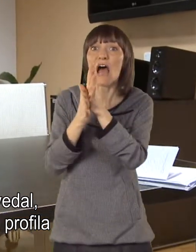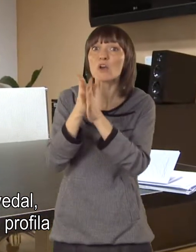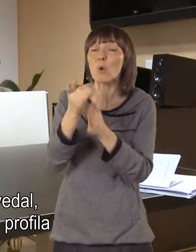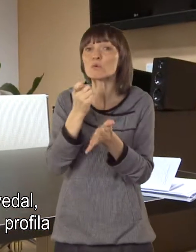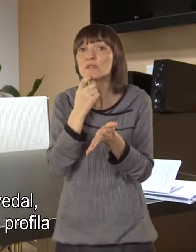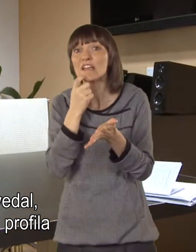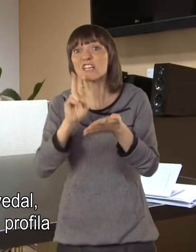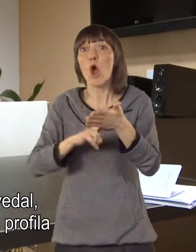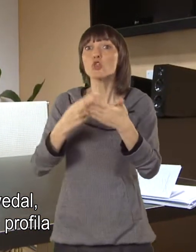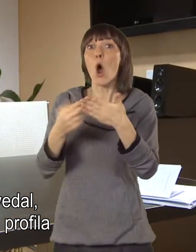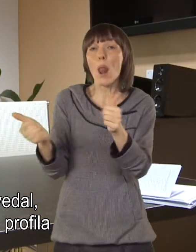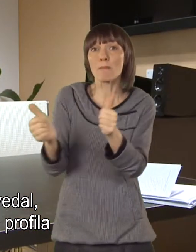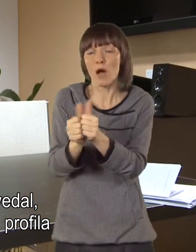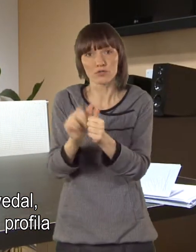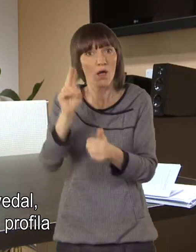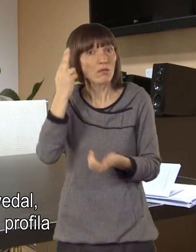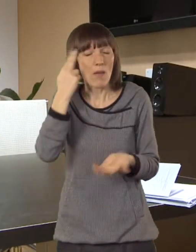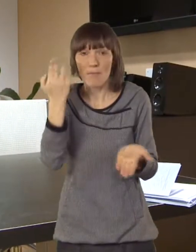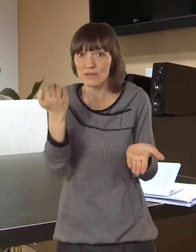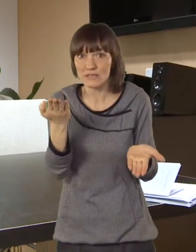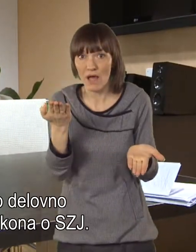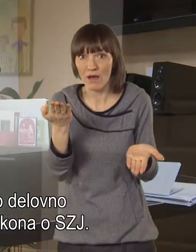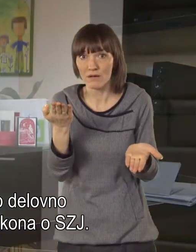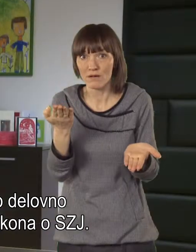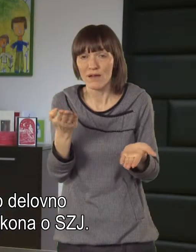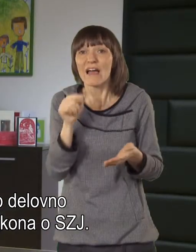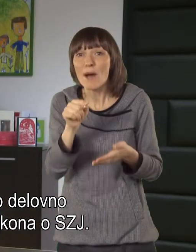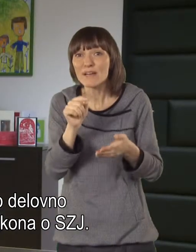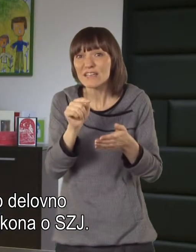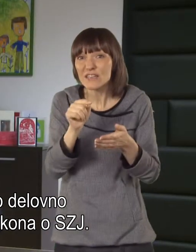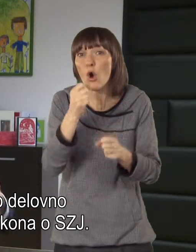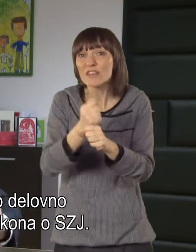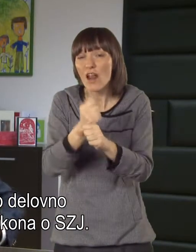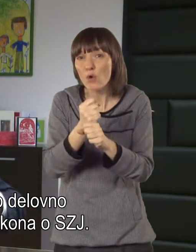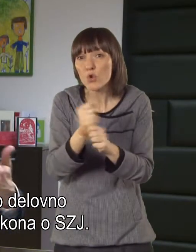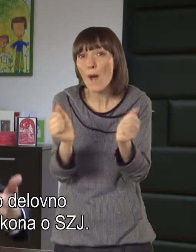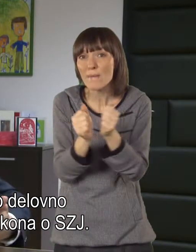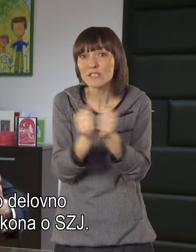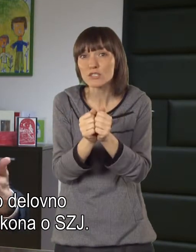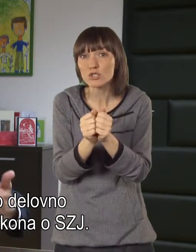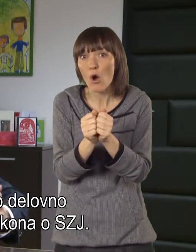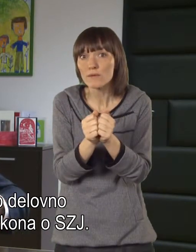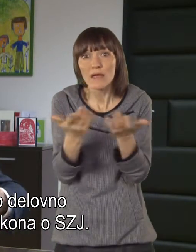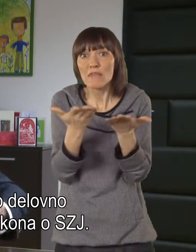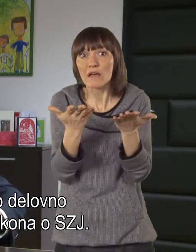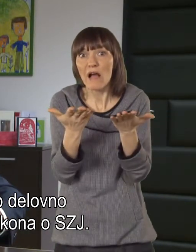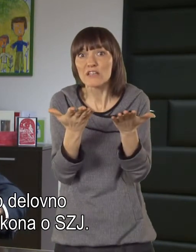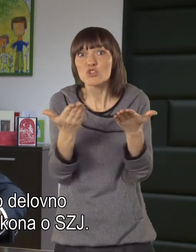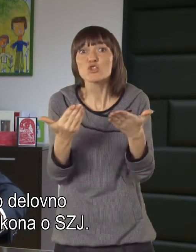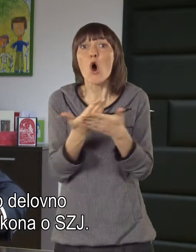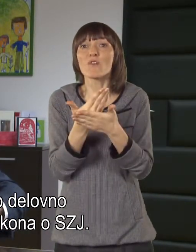šolstvo, ne pozna profila Tolmač. Ampak je to